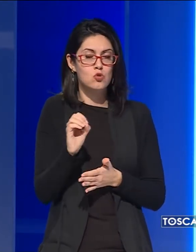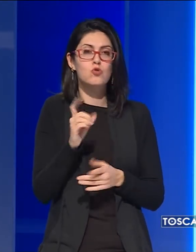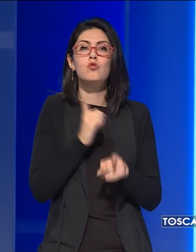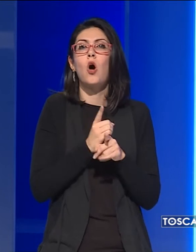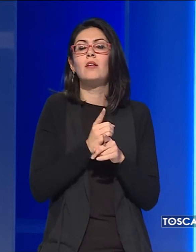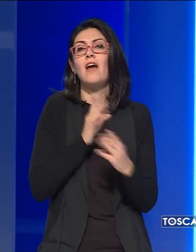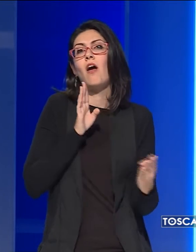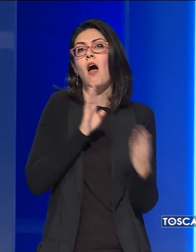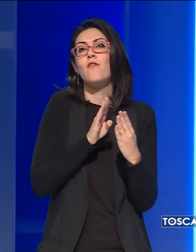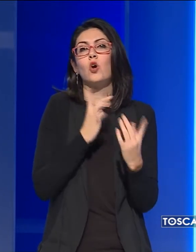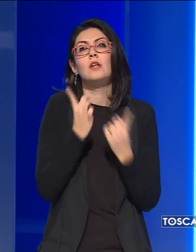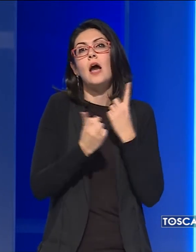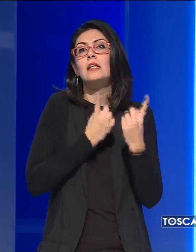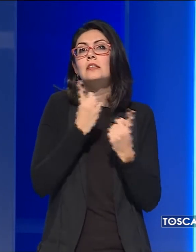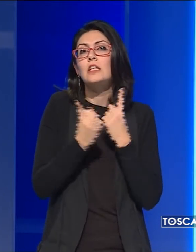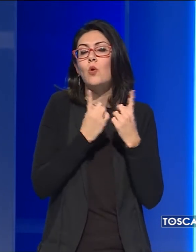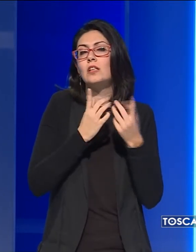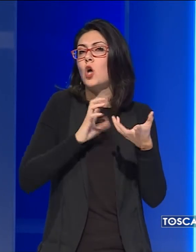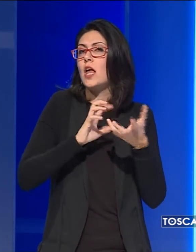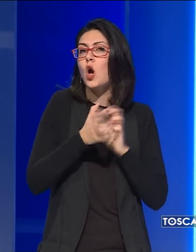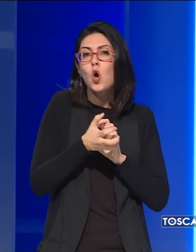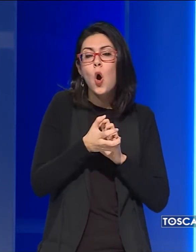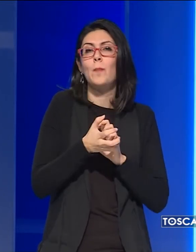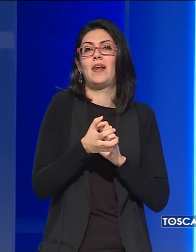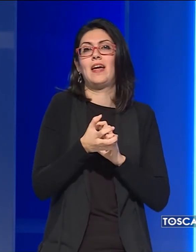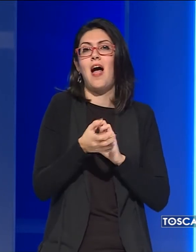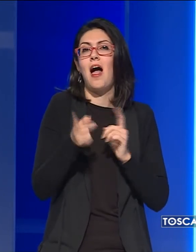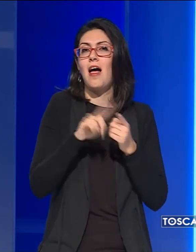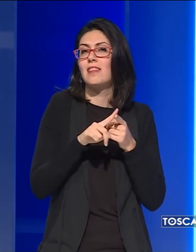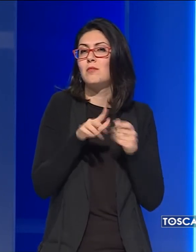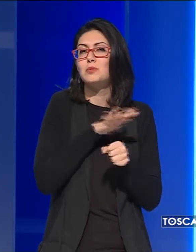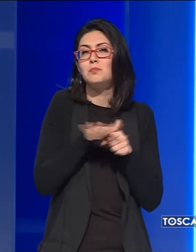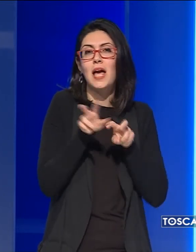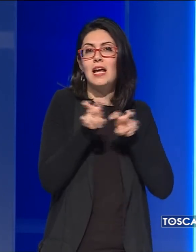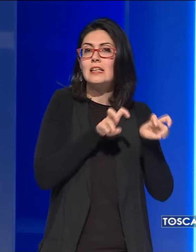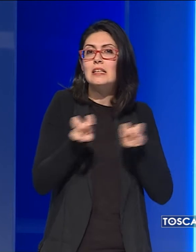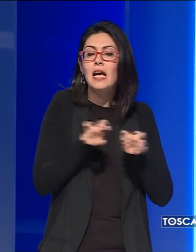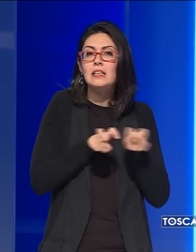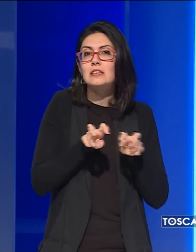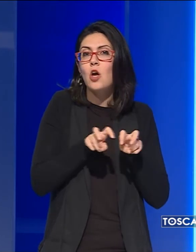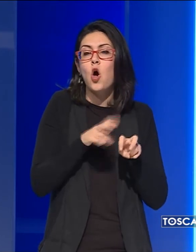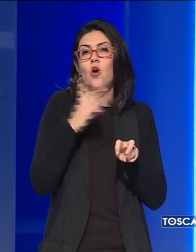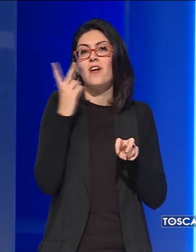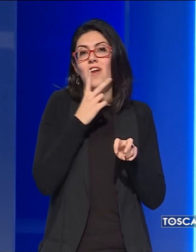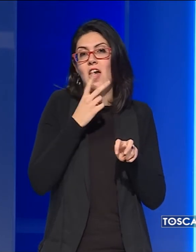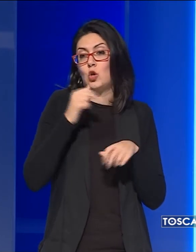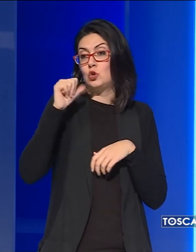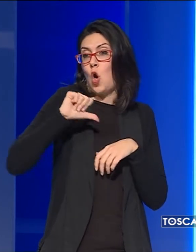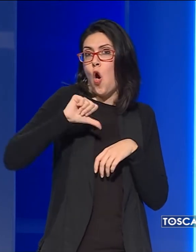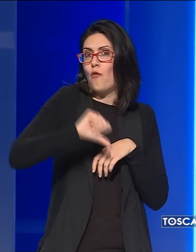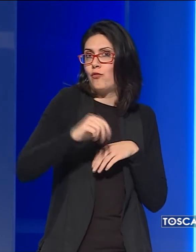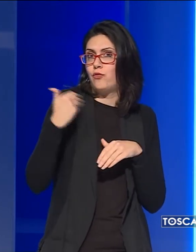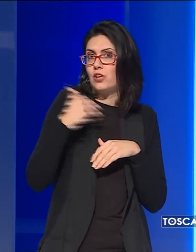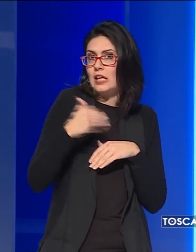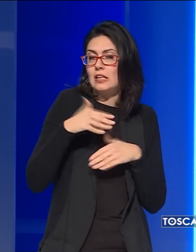affrontare una situazione complicata e piena di tensione dopo le recenti sconfitte della